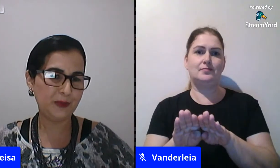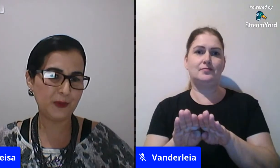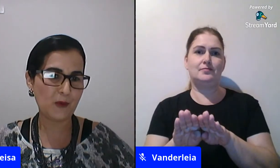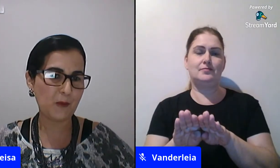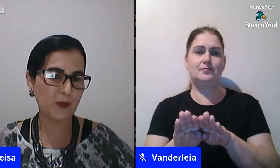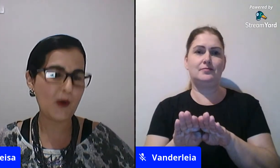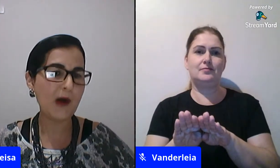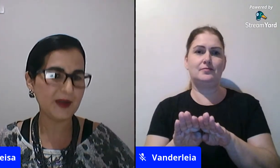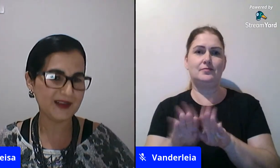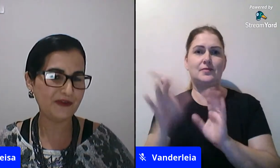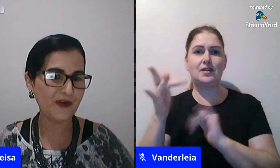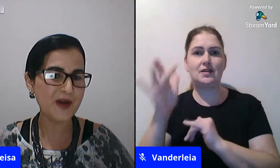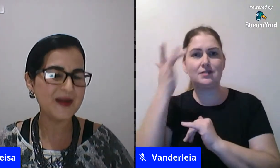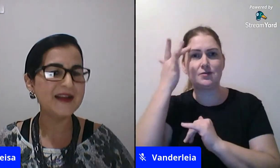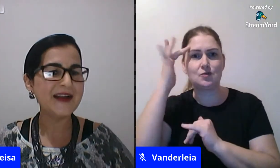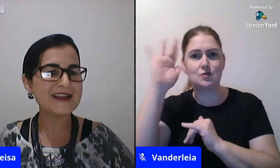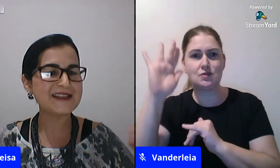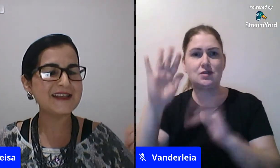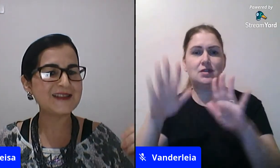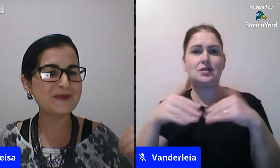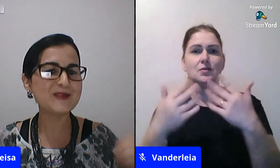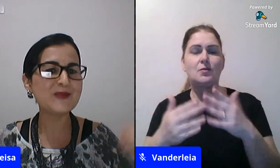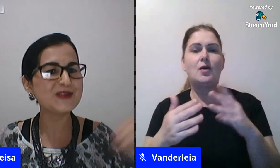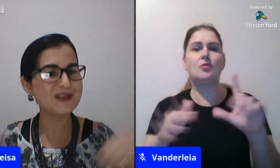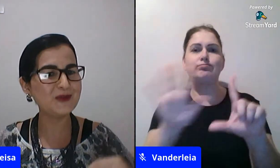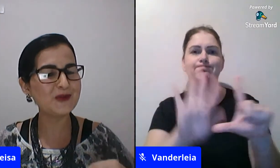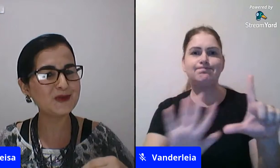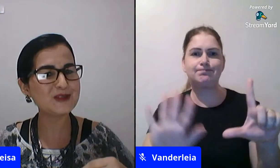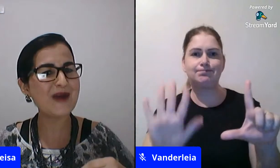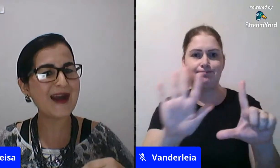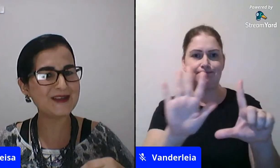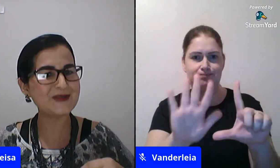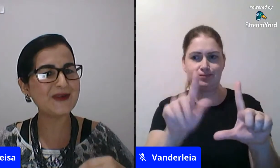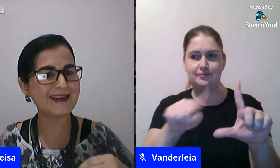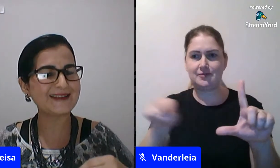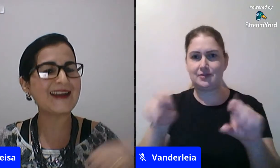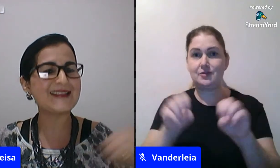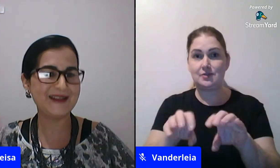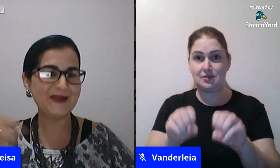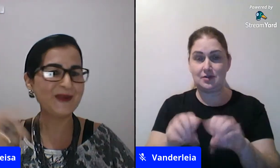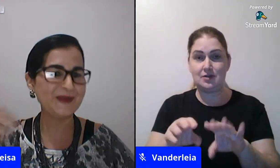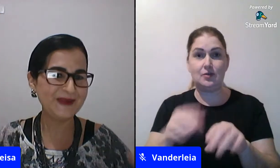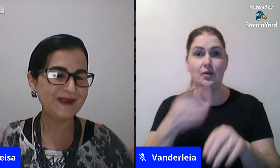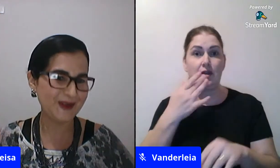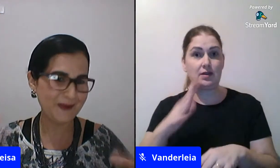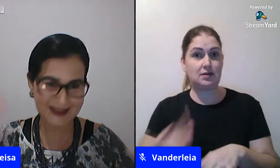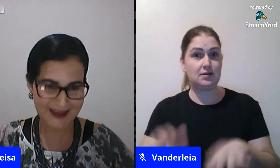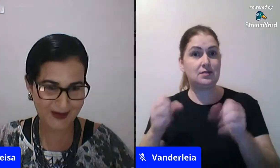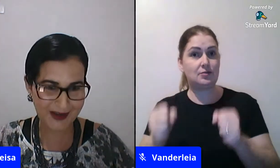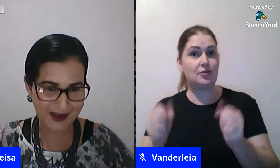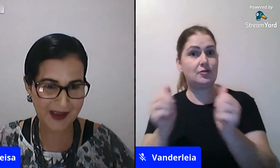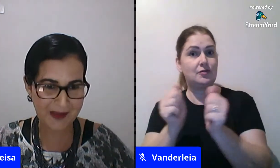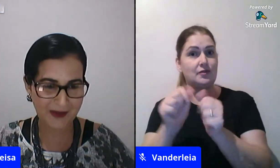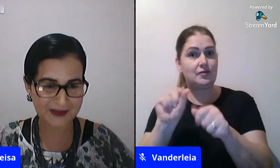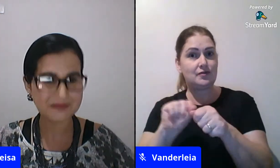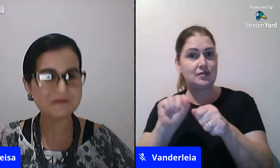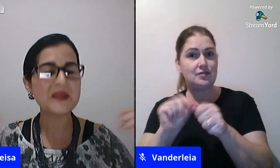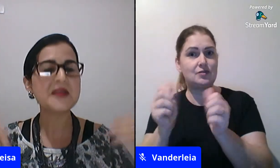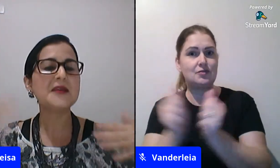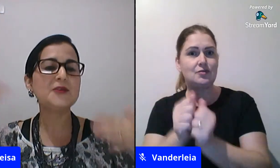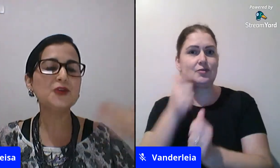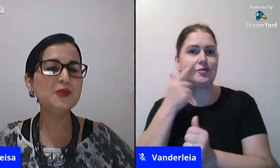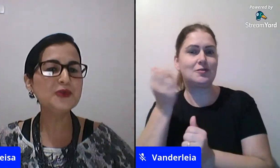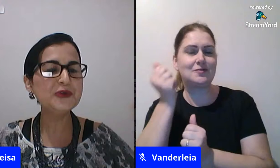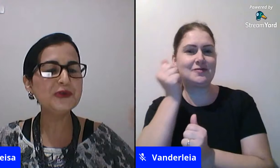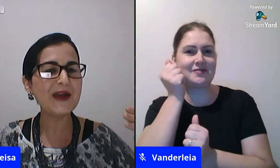por qual plataforma as crianças podem produzir com os pais o cartaz e todo mundo eu tô pensando agora na aula remota